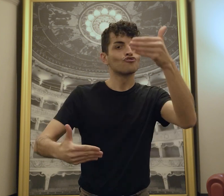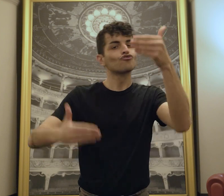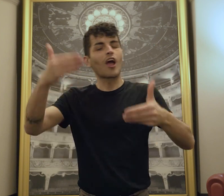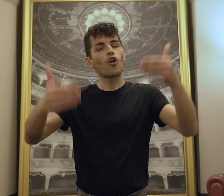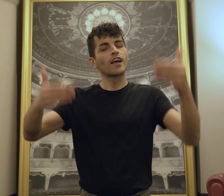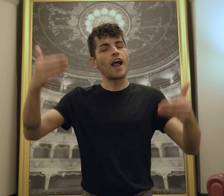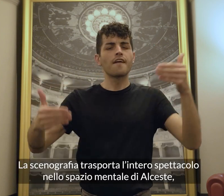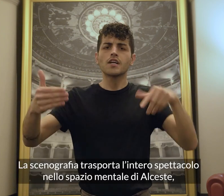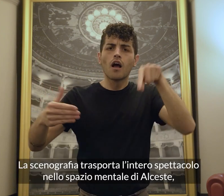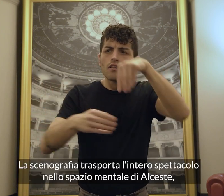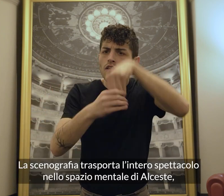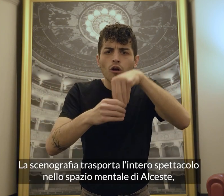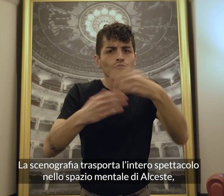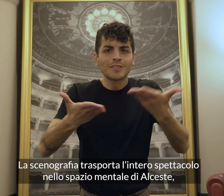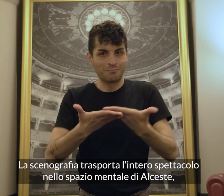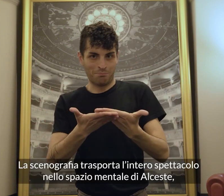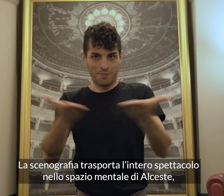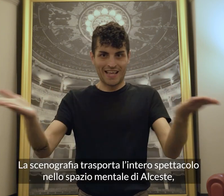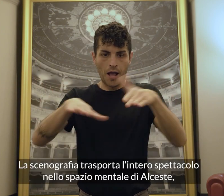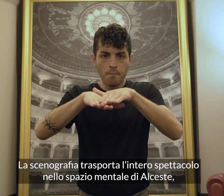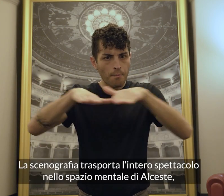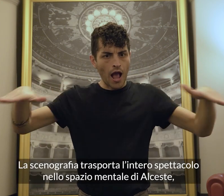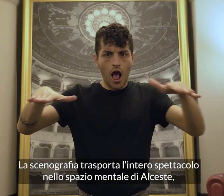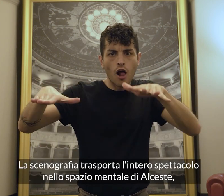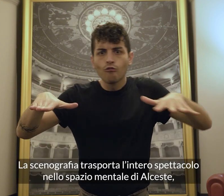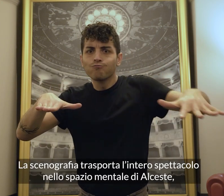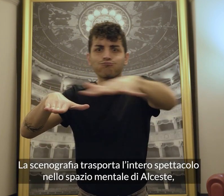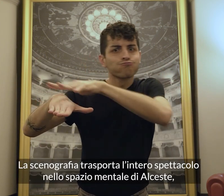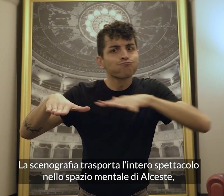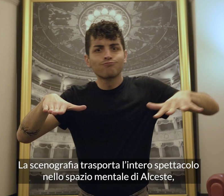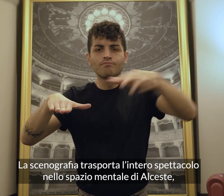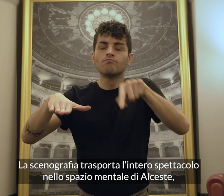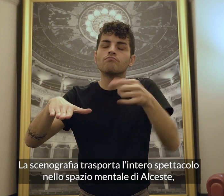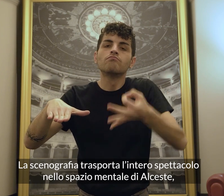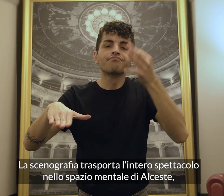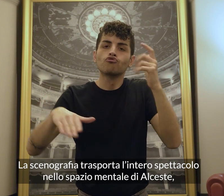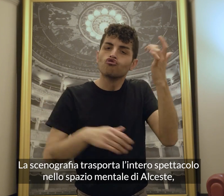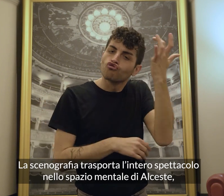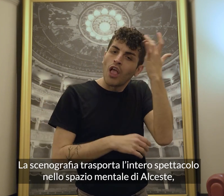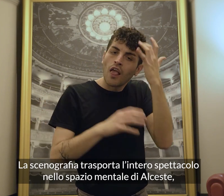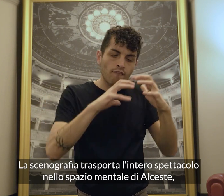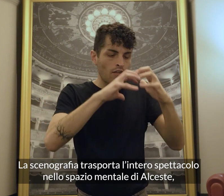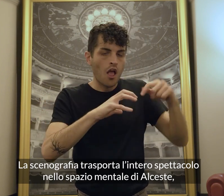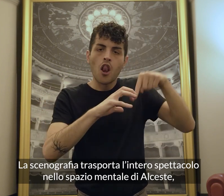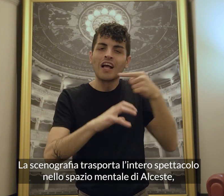La scenografia trasporta l'intero spettacolo nello spazio mentale di Alceste,